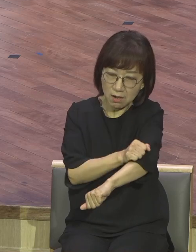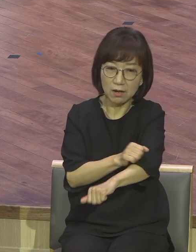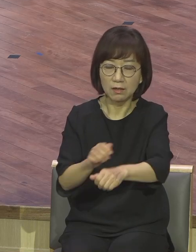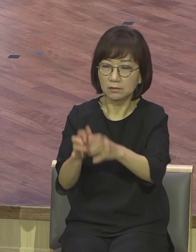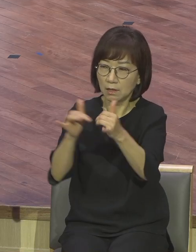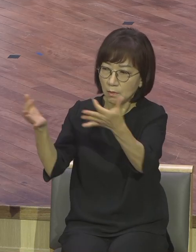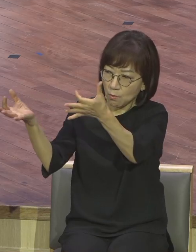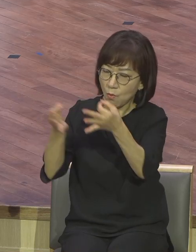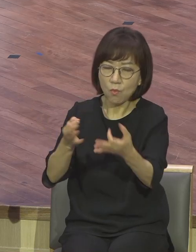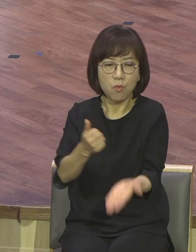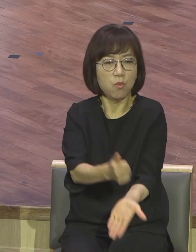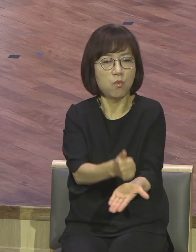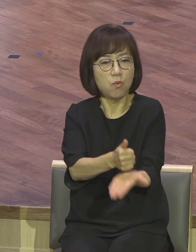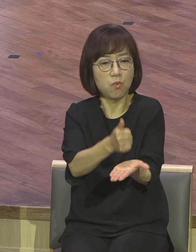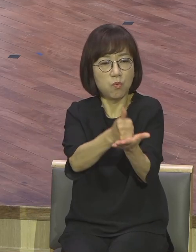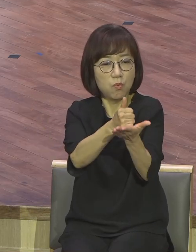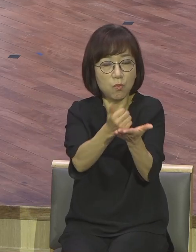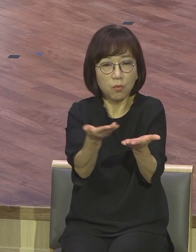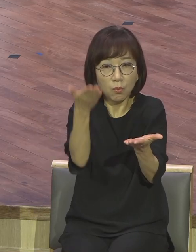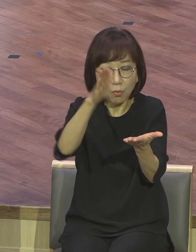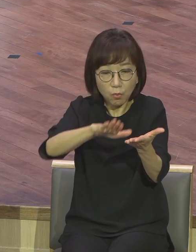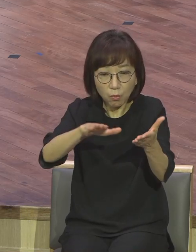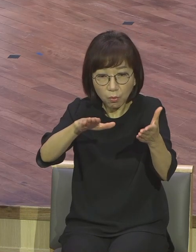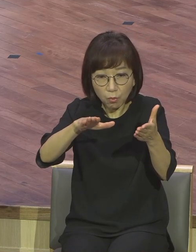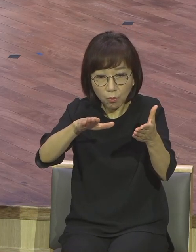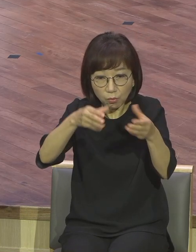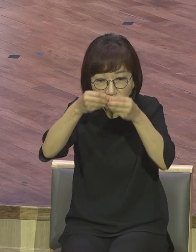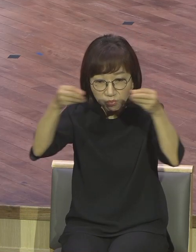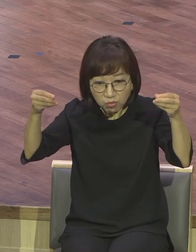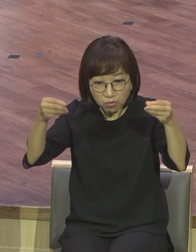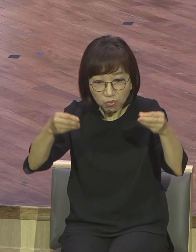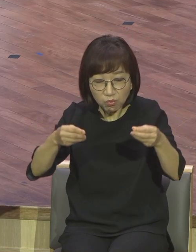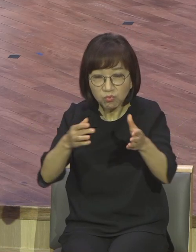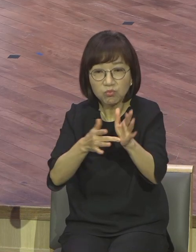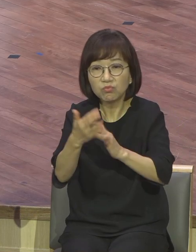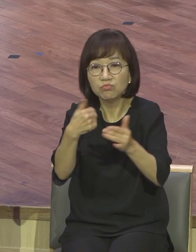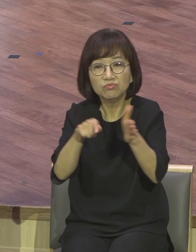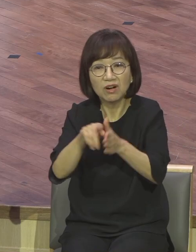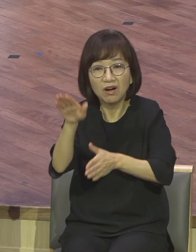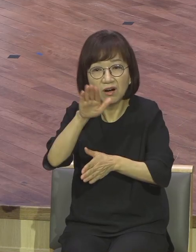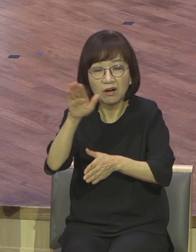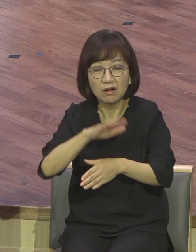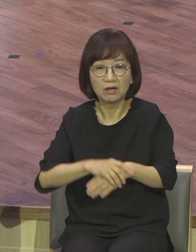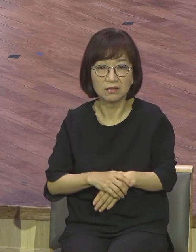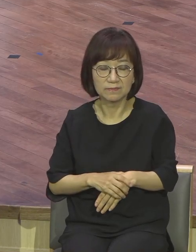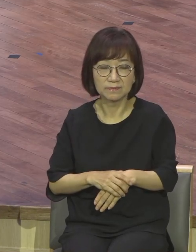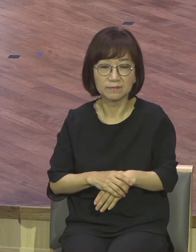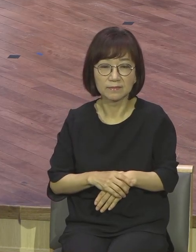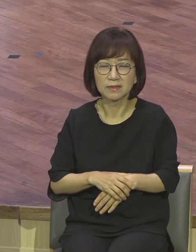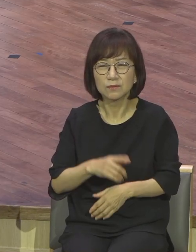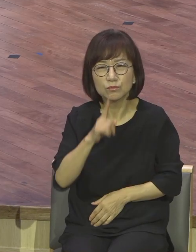예수의 영이 없이도 얼마든지 교회 생활을 할 수 있습니다.